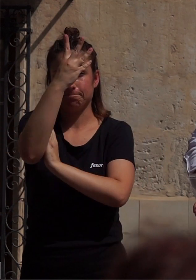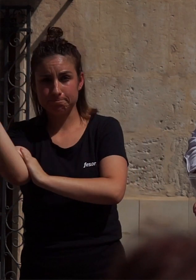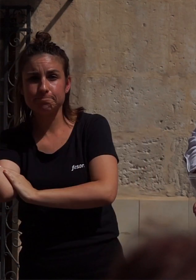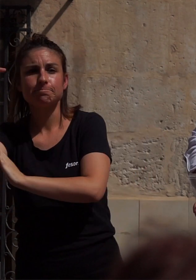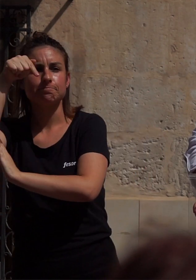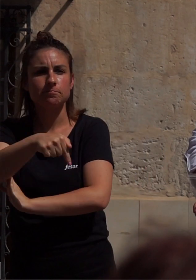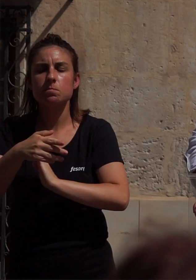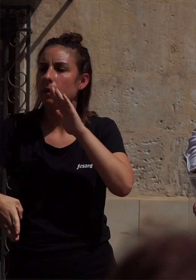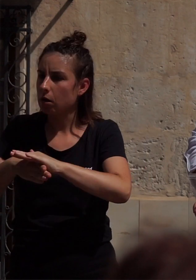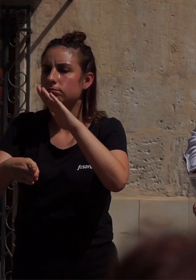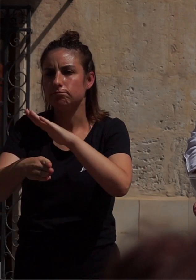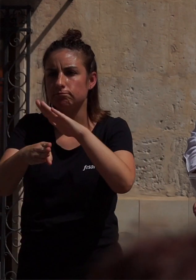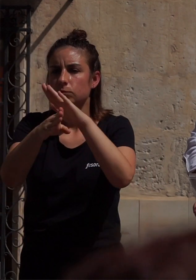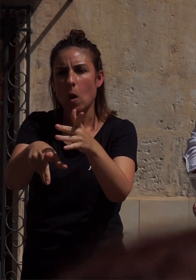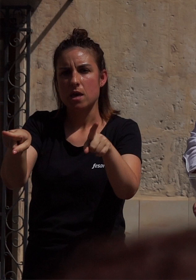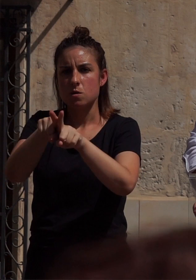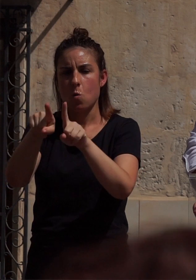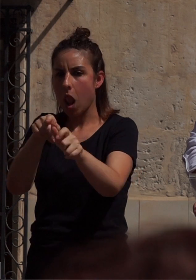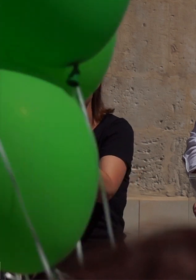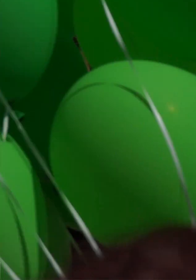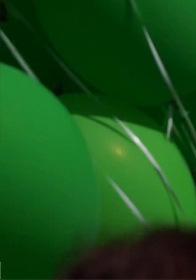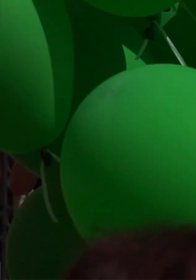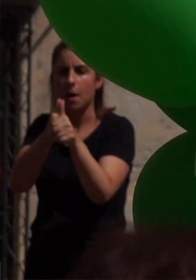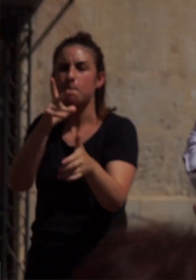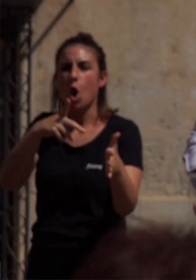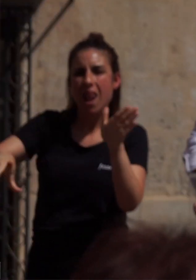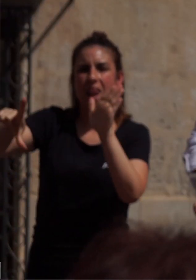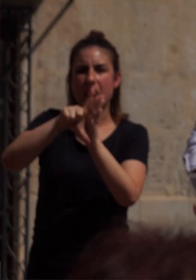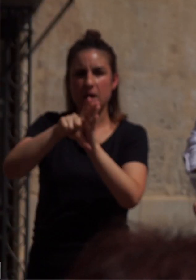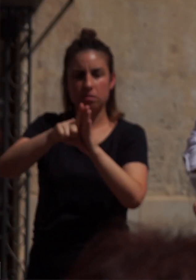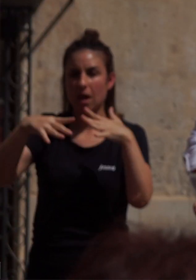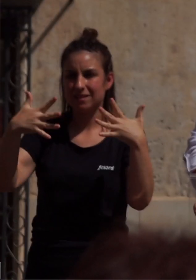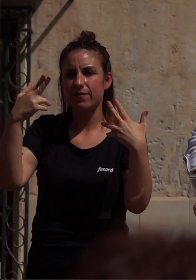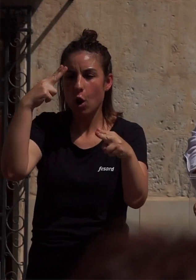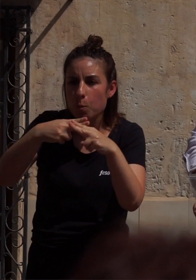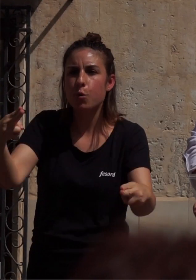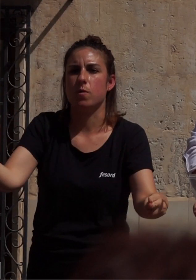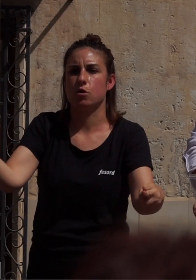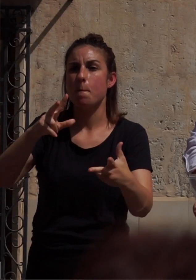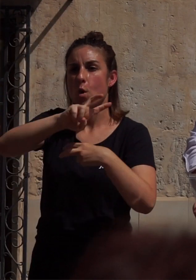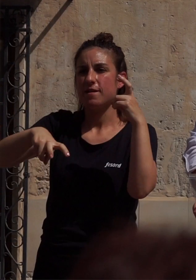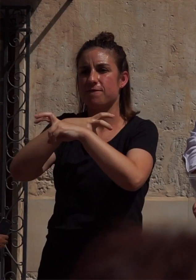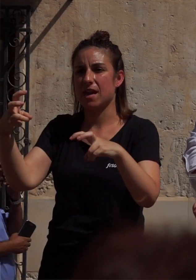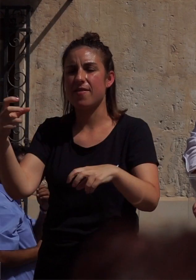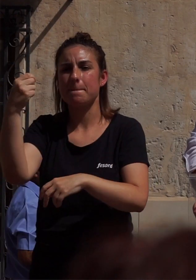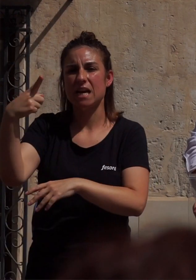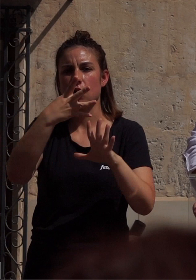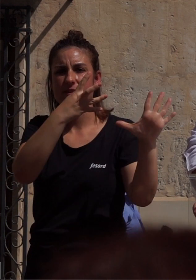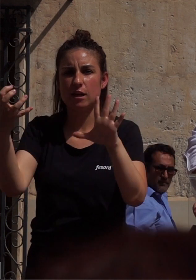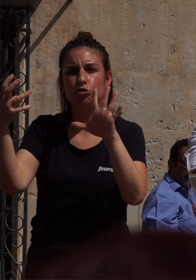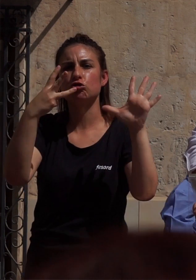continuaran siendo perseguidas con la figura de la Ley de Escándalo Público, modificada en 1983